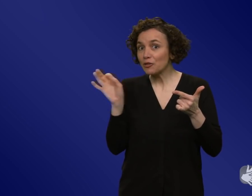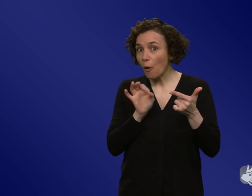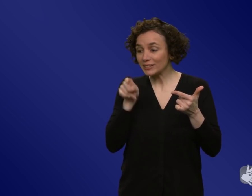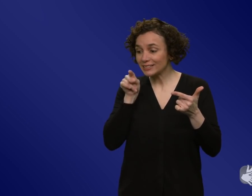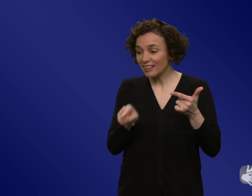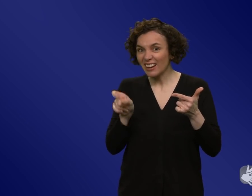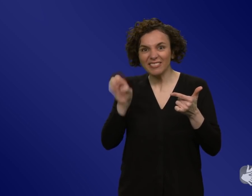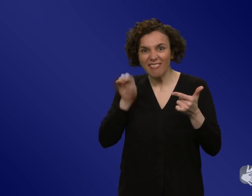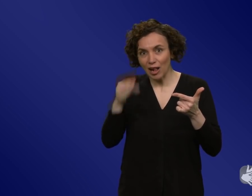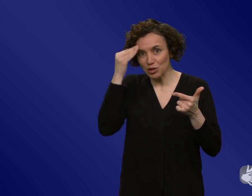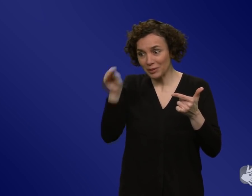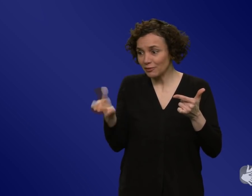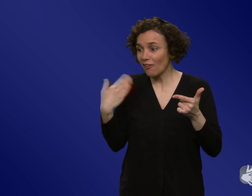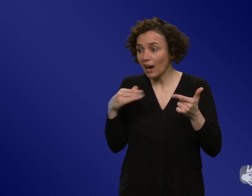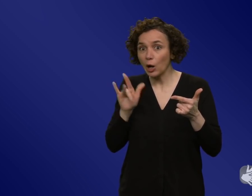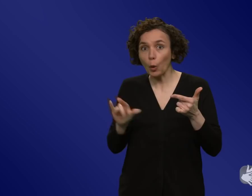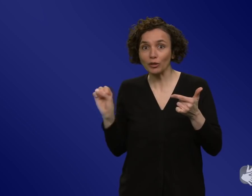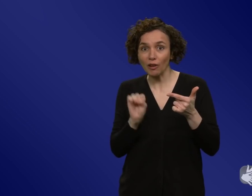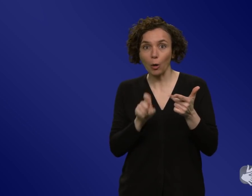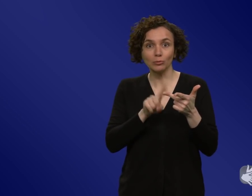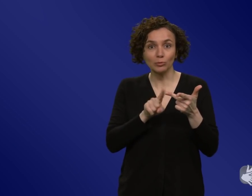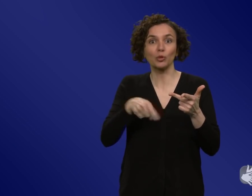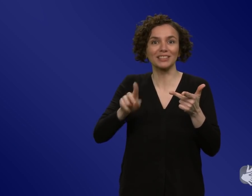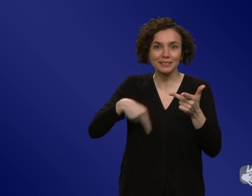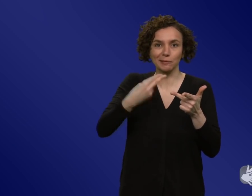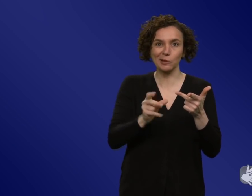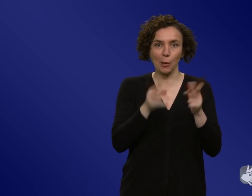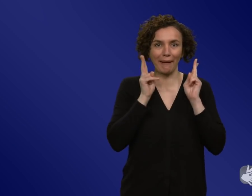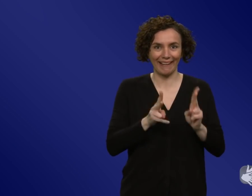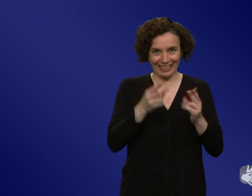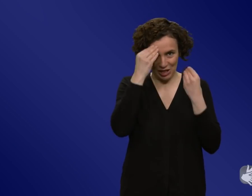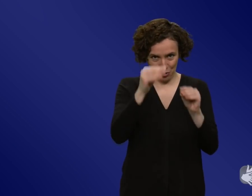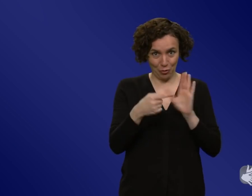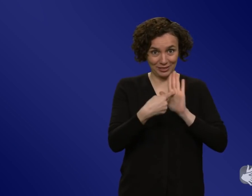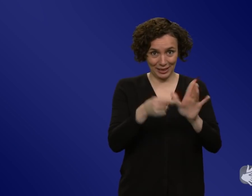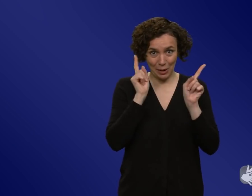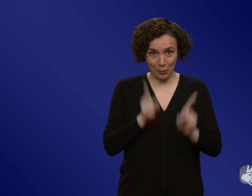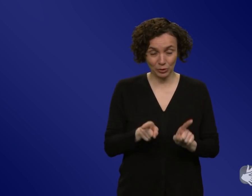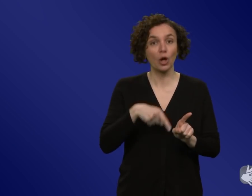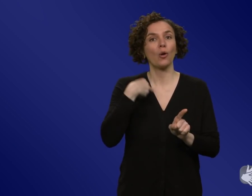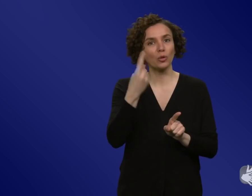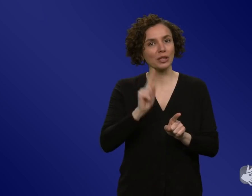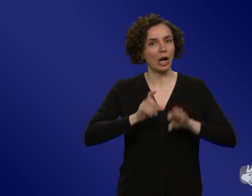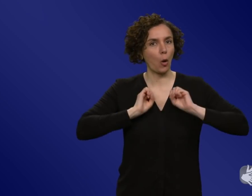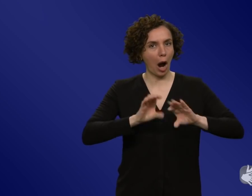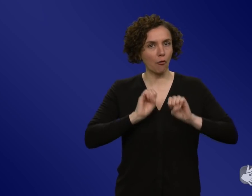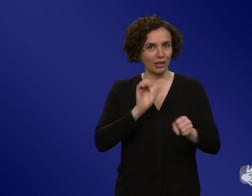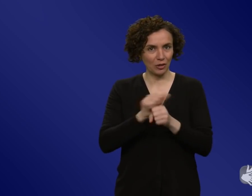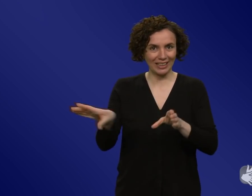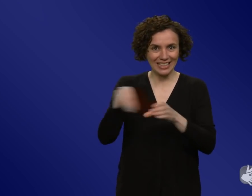Und das könnte man natürlich auch als Kampagne dann aufbereiten. Aber birgt es nicht die Gefahr, wenn man so ein Gerücht aufgreift, dass